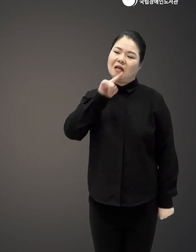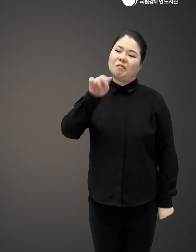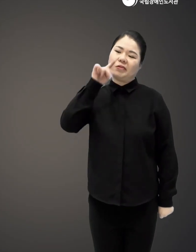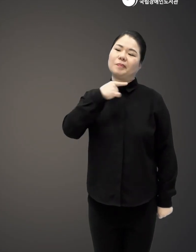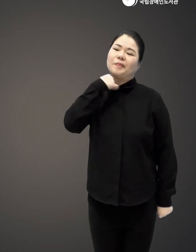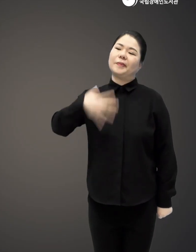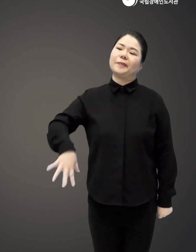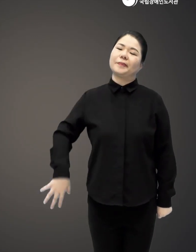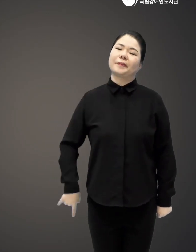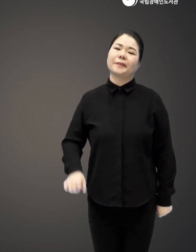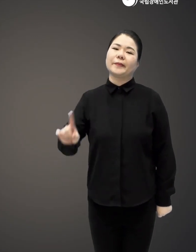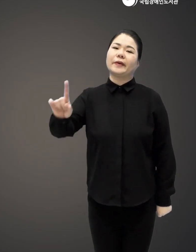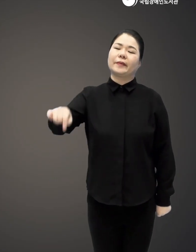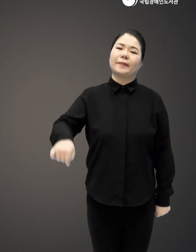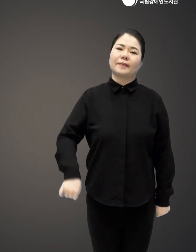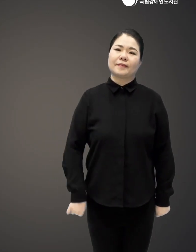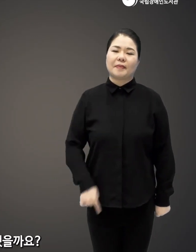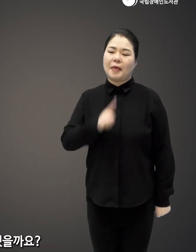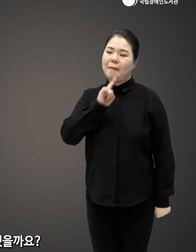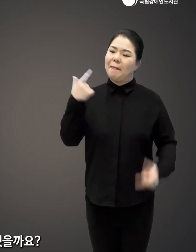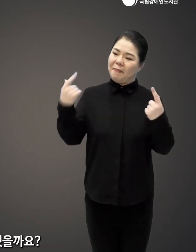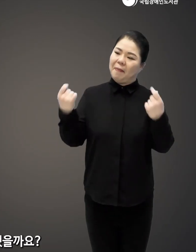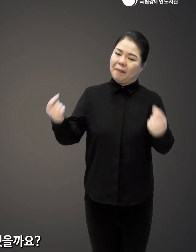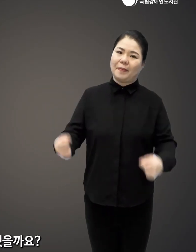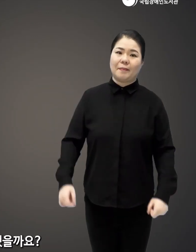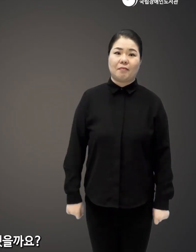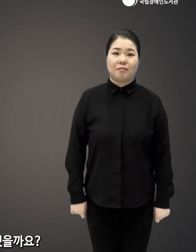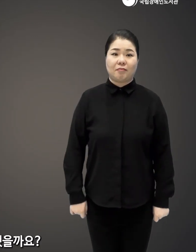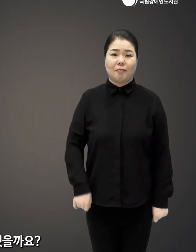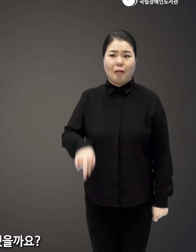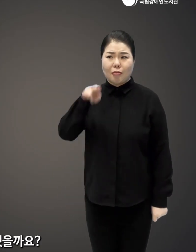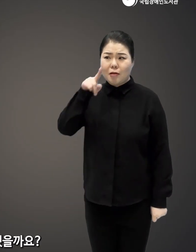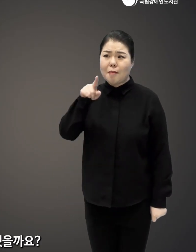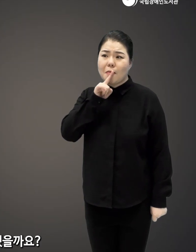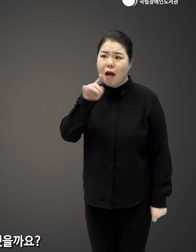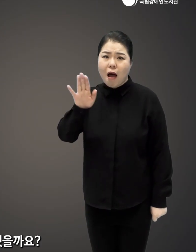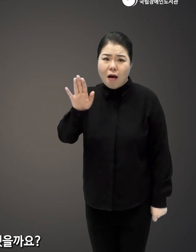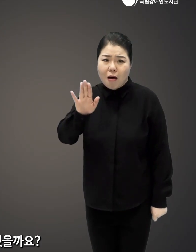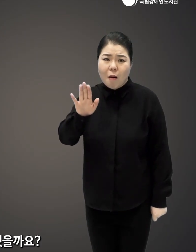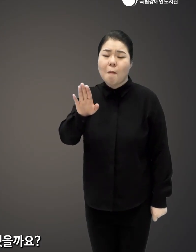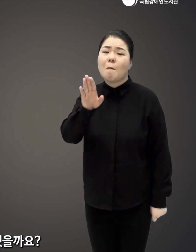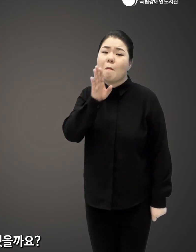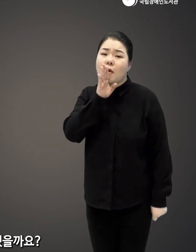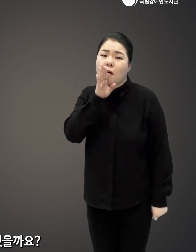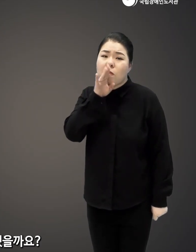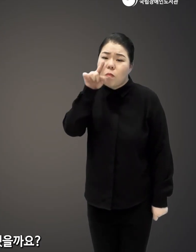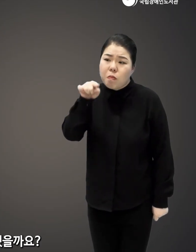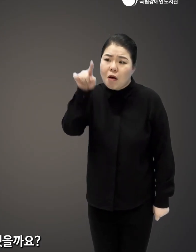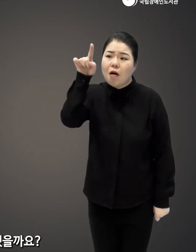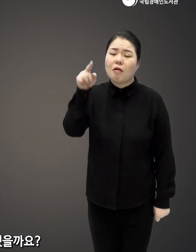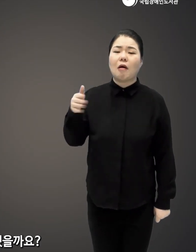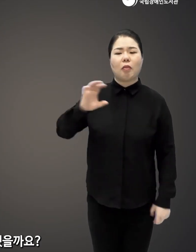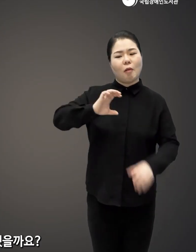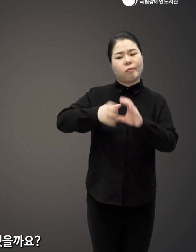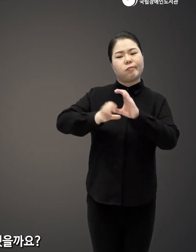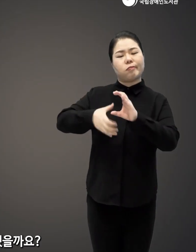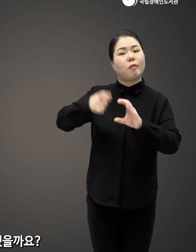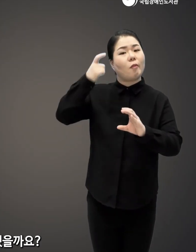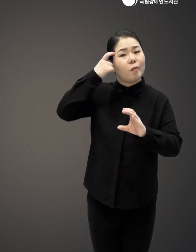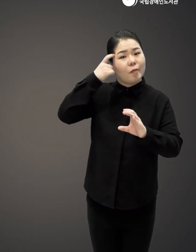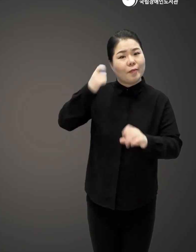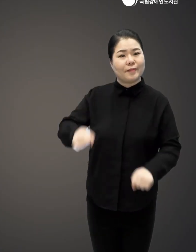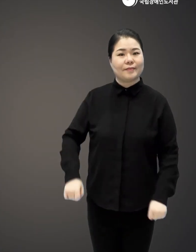어디 틀린 말였어? 라는 거거든요 근데 틀린 말이 아닌데 맞는 말인데 왜 불통을 호소했을까요?